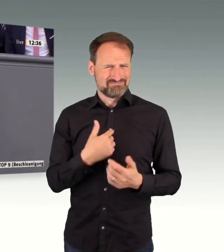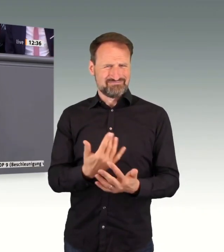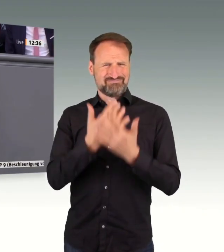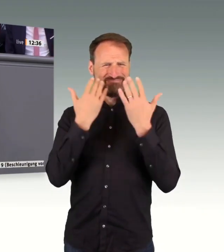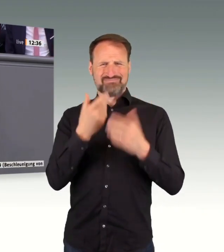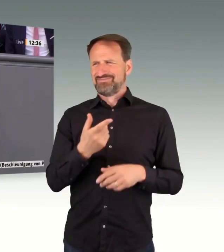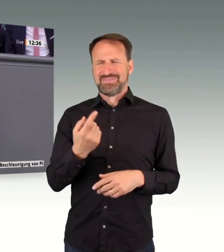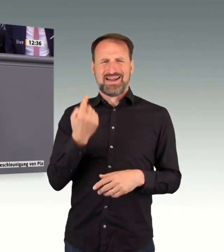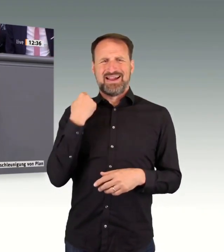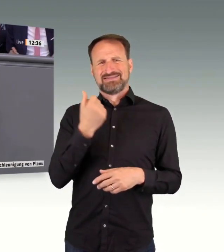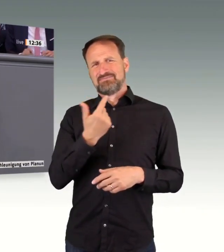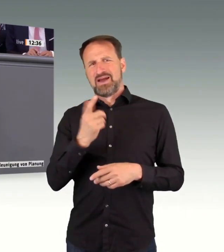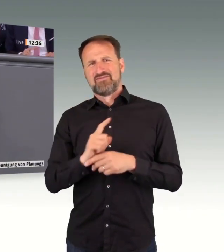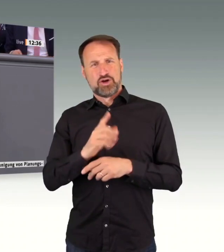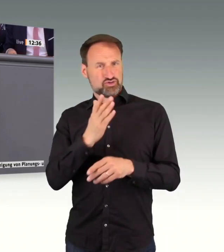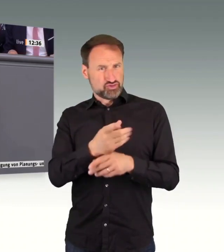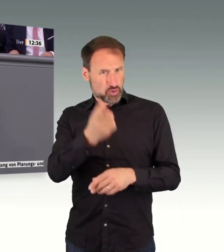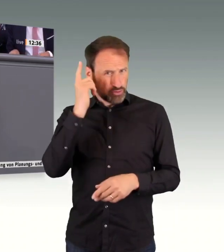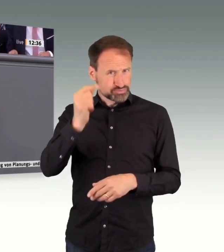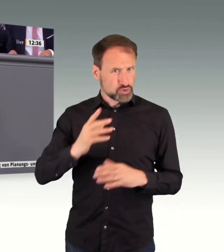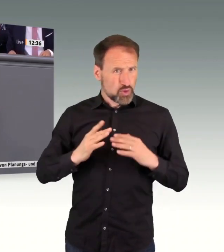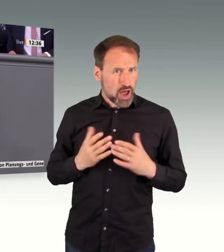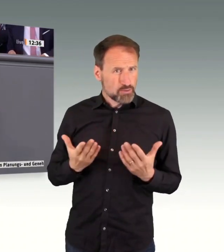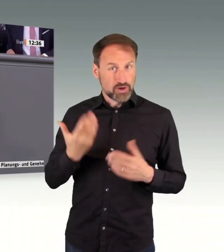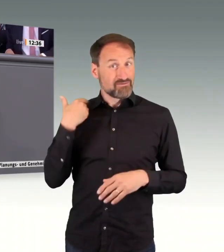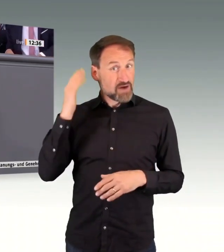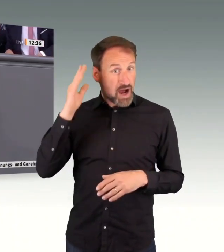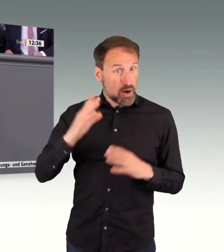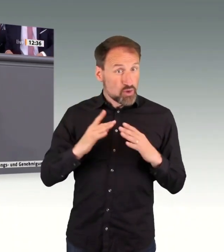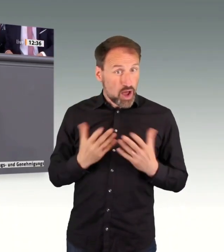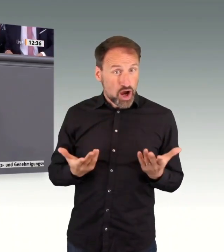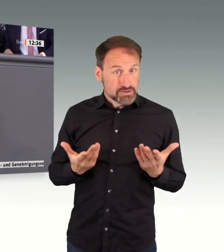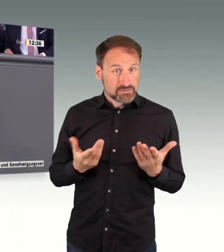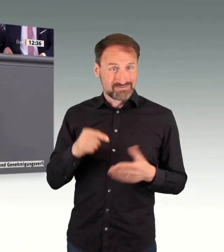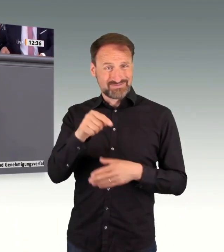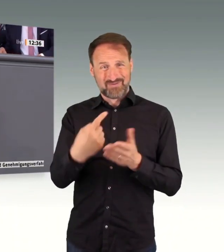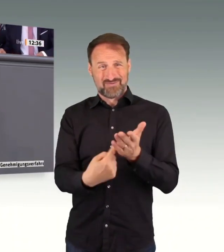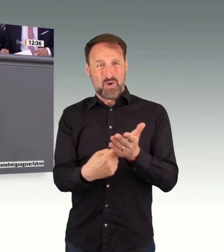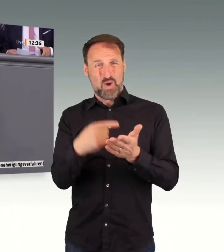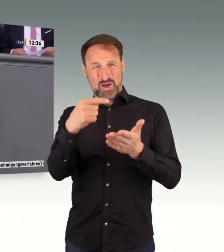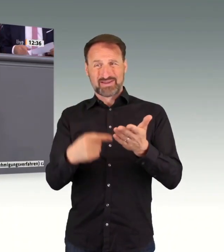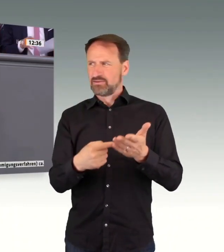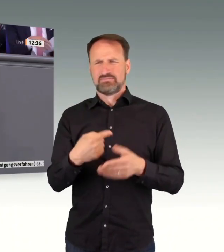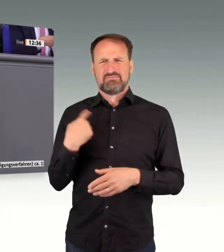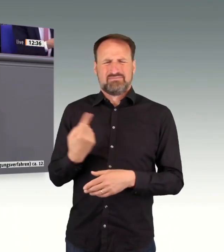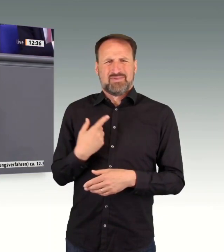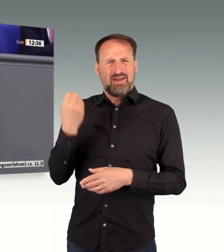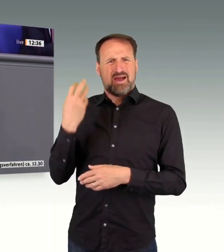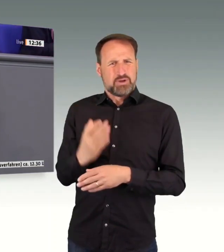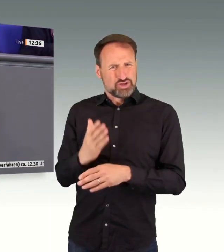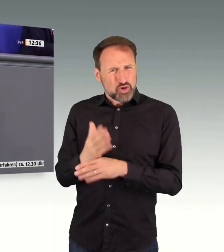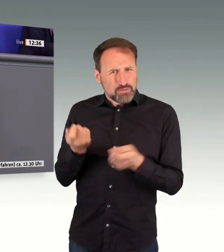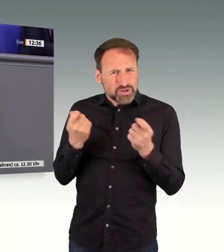Bundesverkehrsministeriums oder dem sogenannten Osterpaket nach. Dann werden Sie feststellen, dass Ihr Antrag